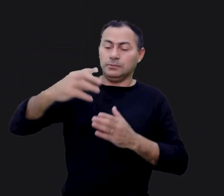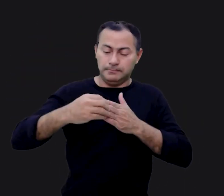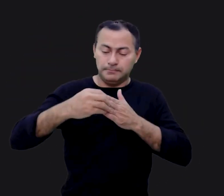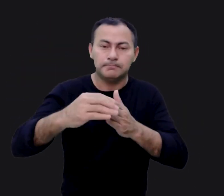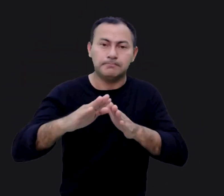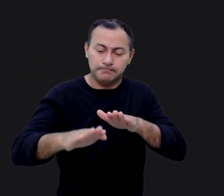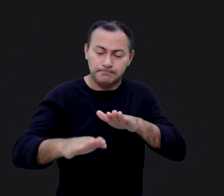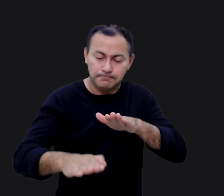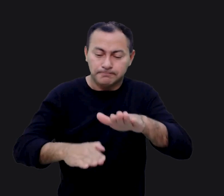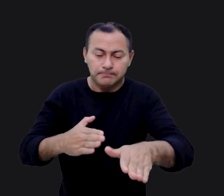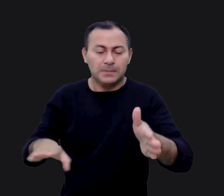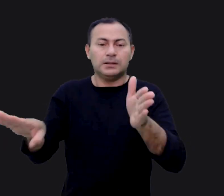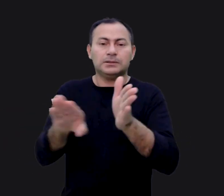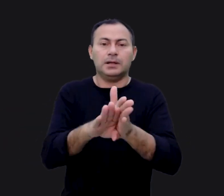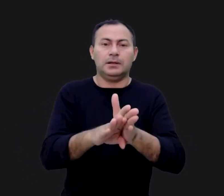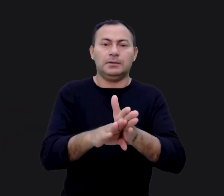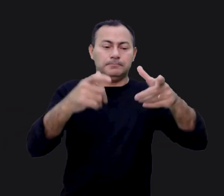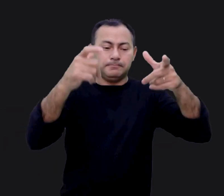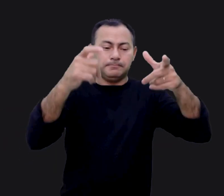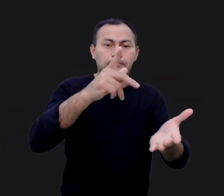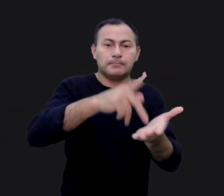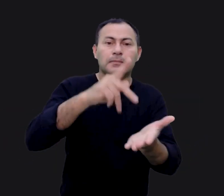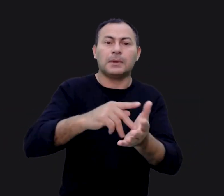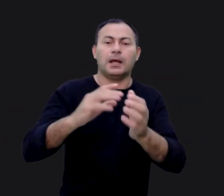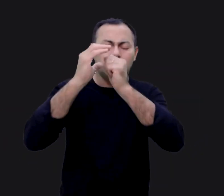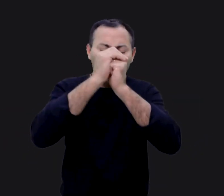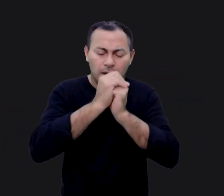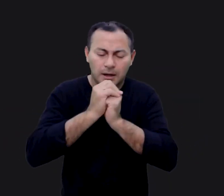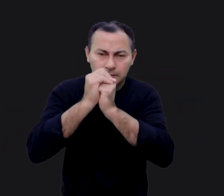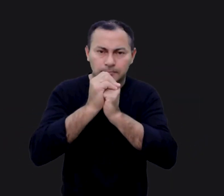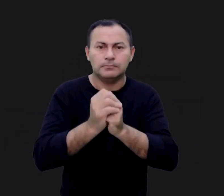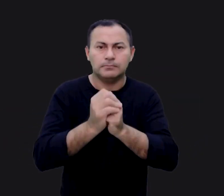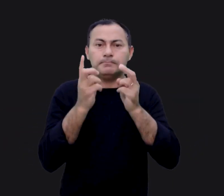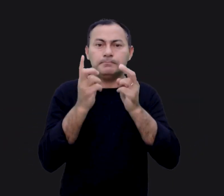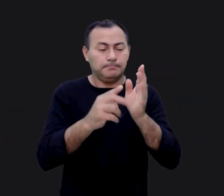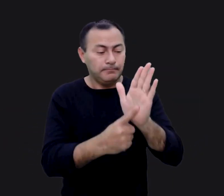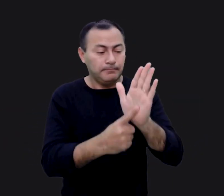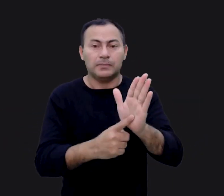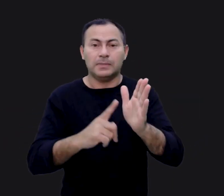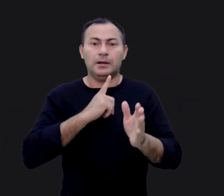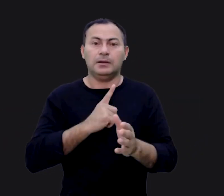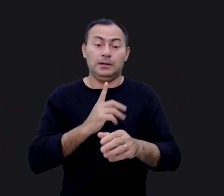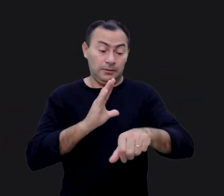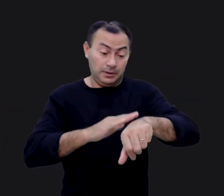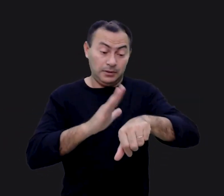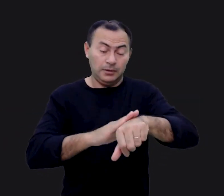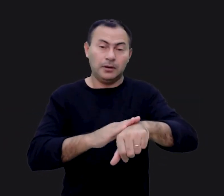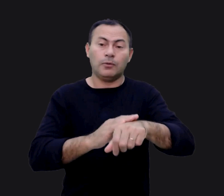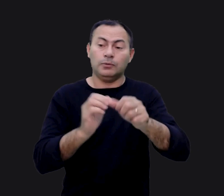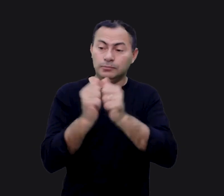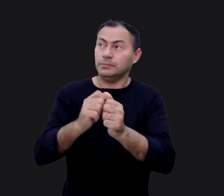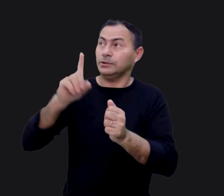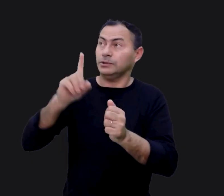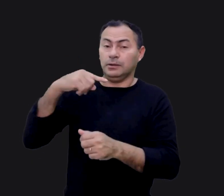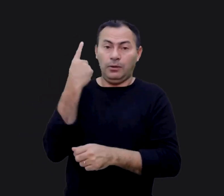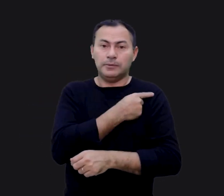Deus nos guiará passo a passo até chegarmos nessa verdadeira adoração. Como resultado de ter gastado muito tempo com ele, nós